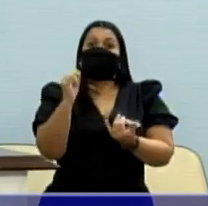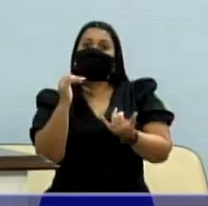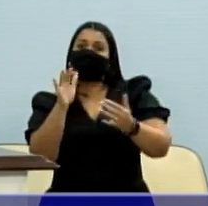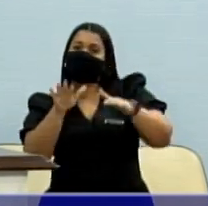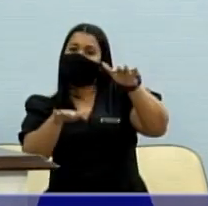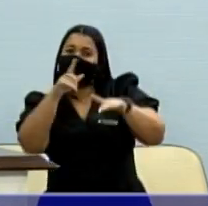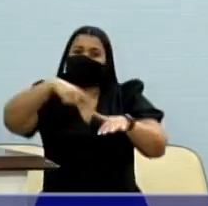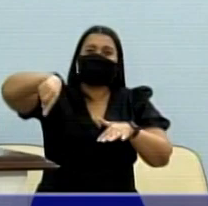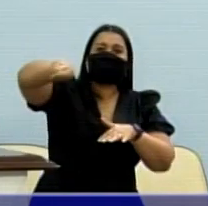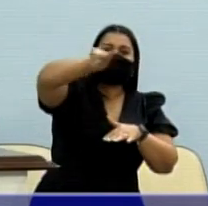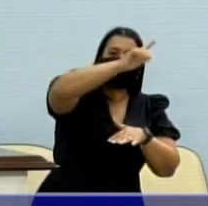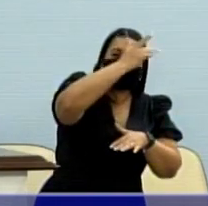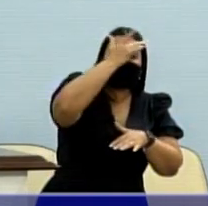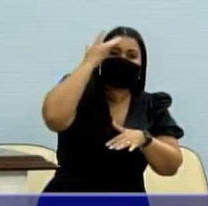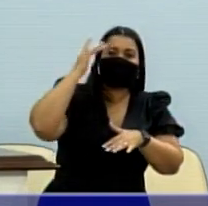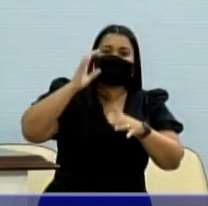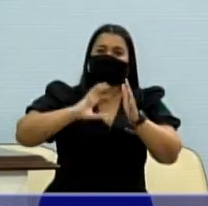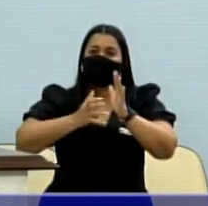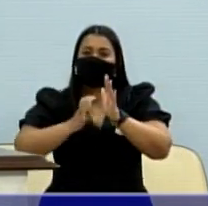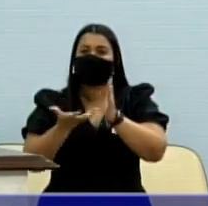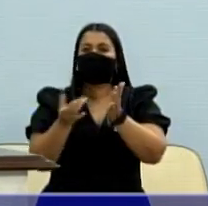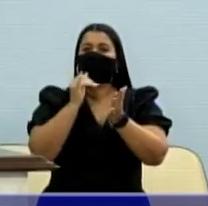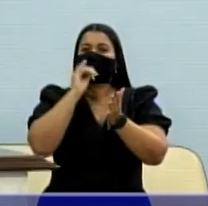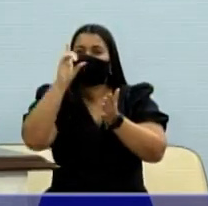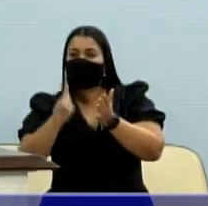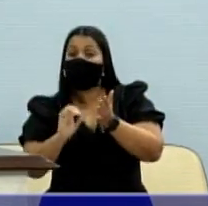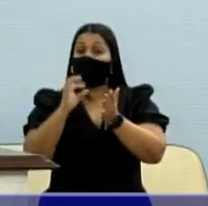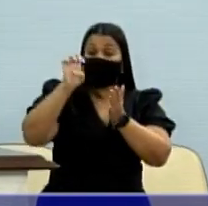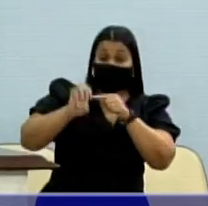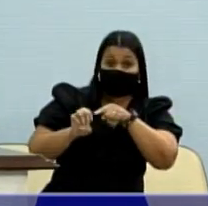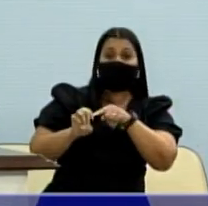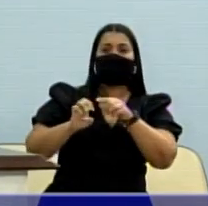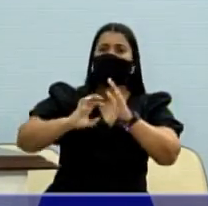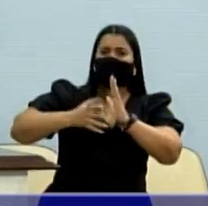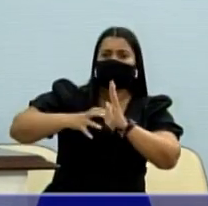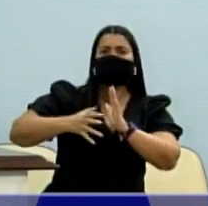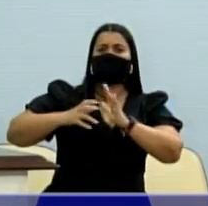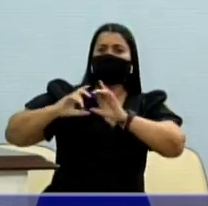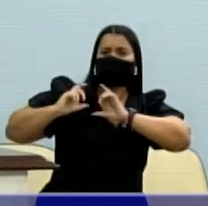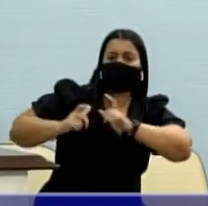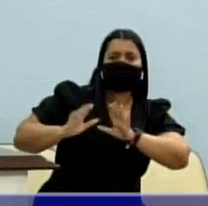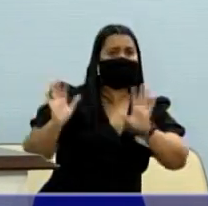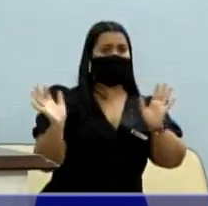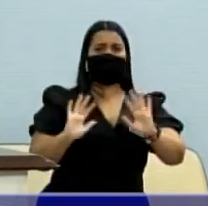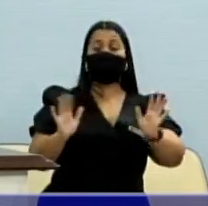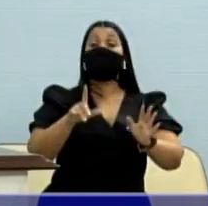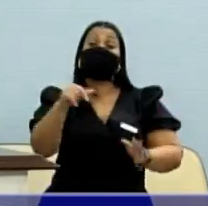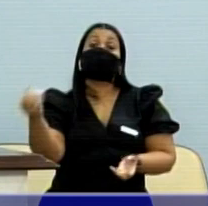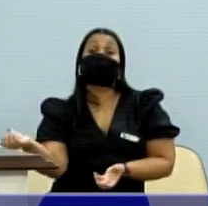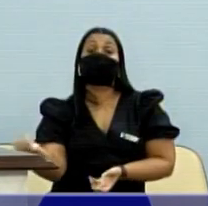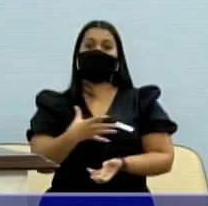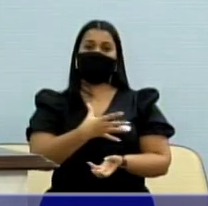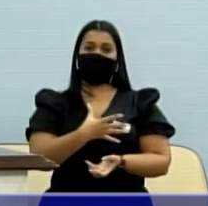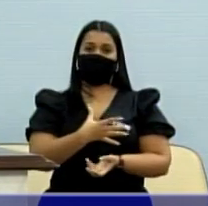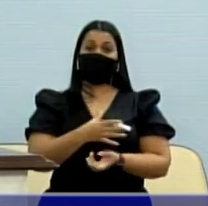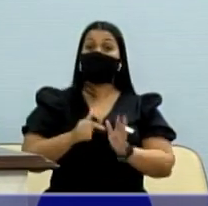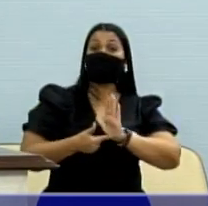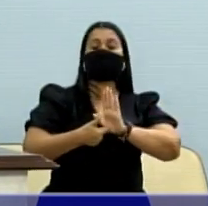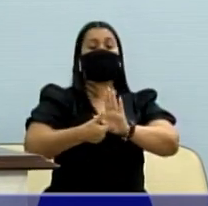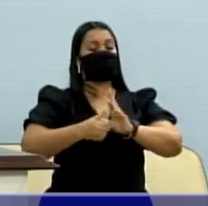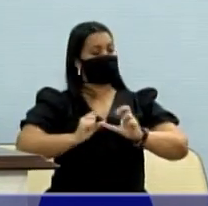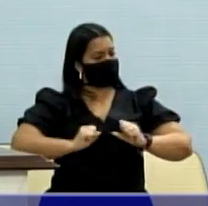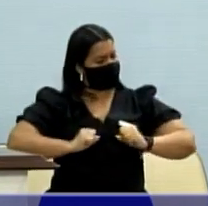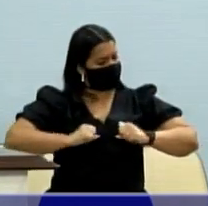tradicionais, tanto de direita quanto de esquerda, mas um partido que mostra uma potência muito